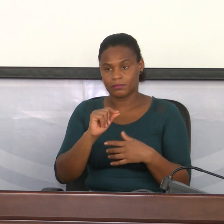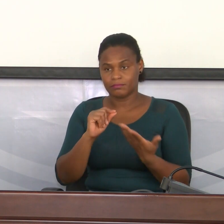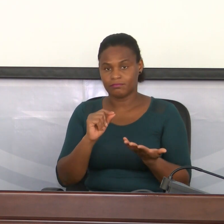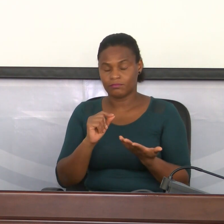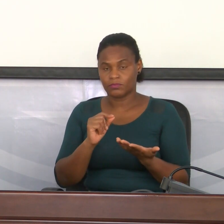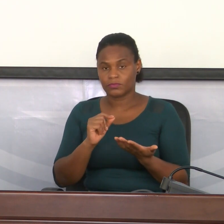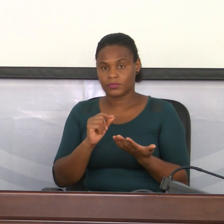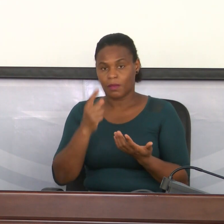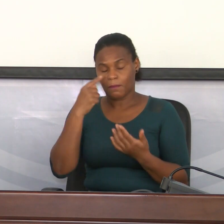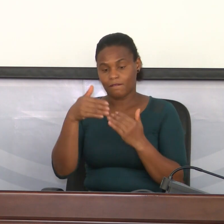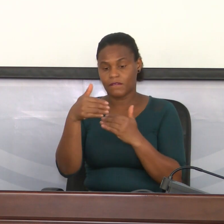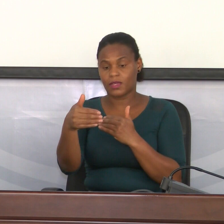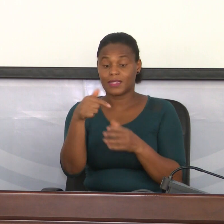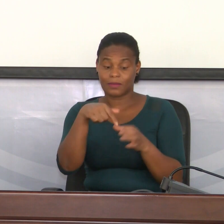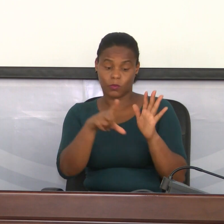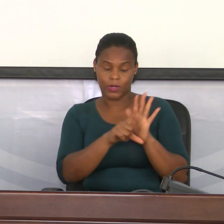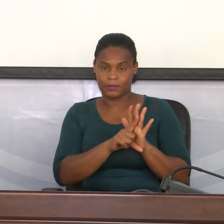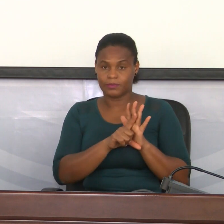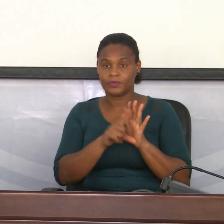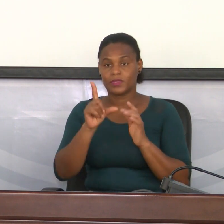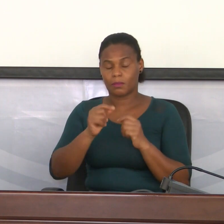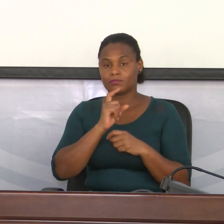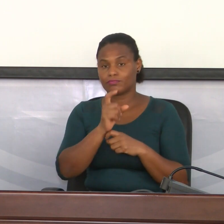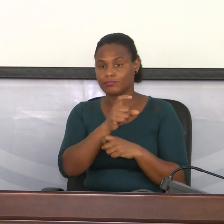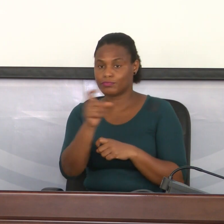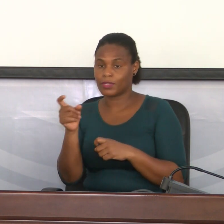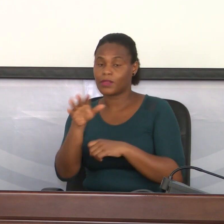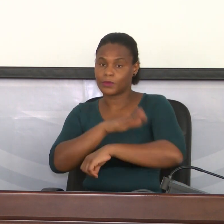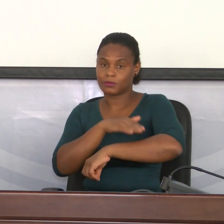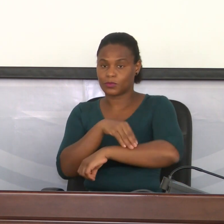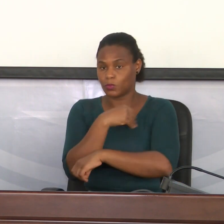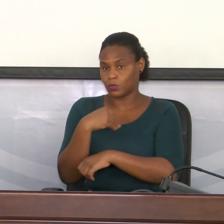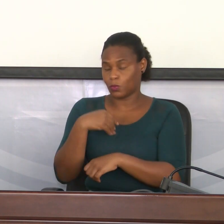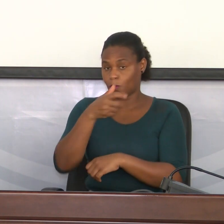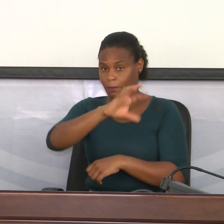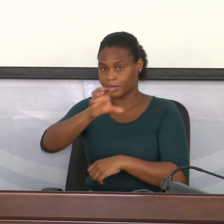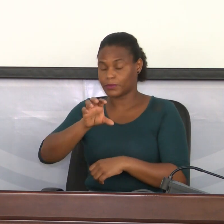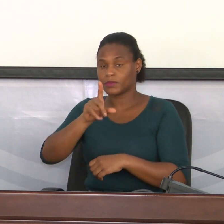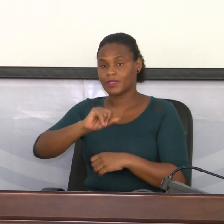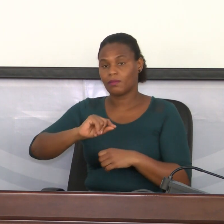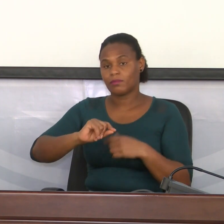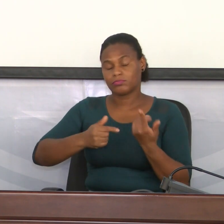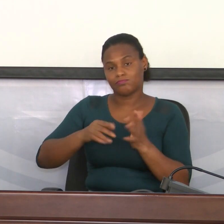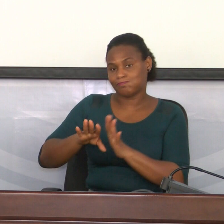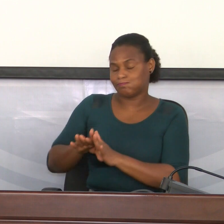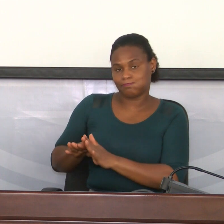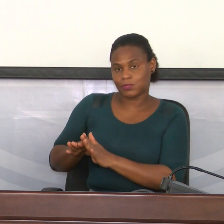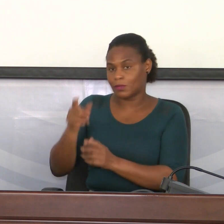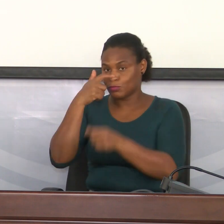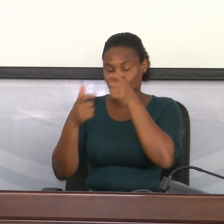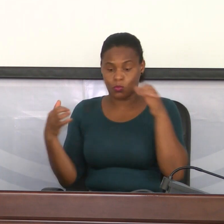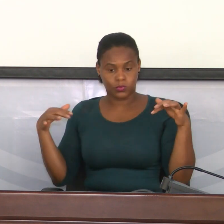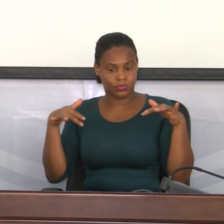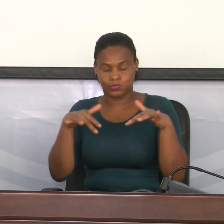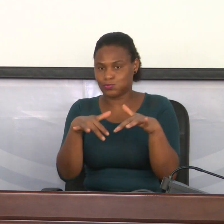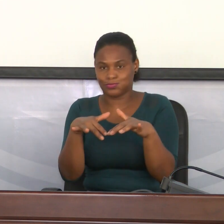previstas na lei e recomendadas pelas autoridades sanitárias do país e evitando aglomeração de